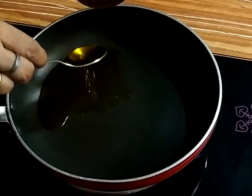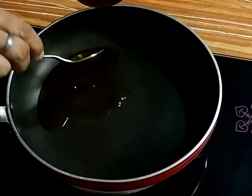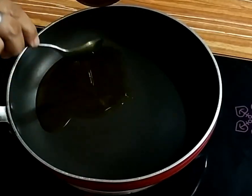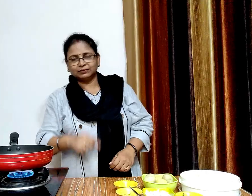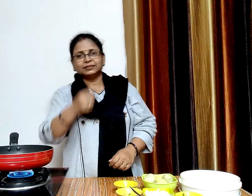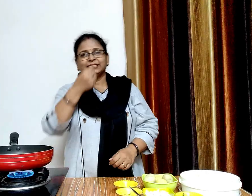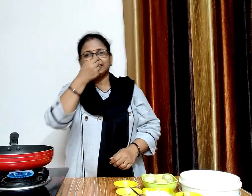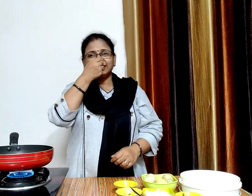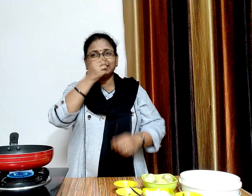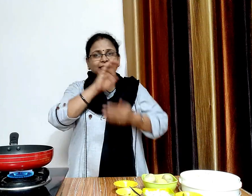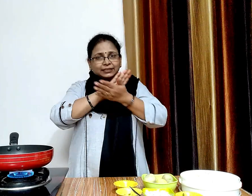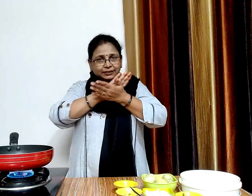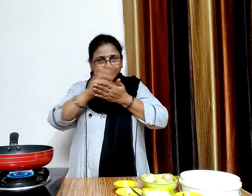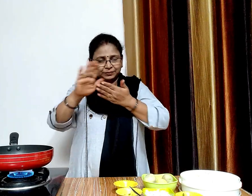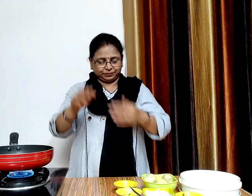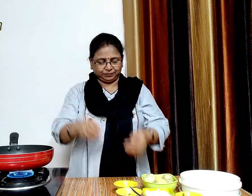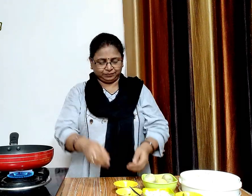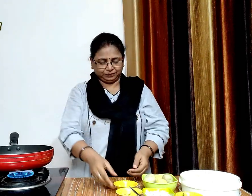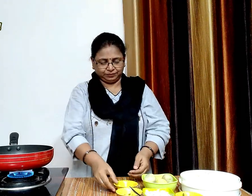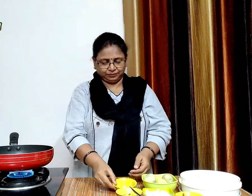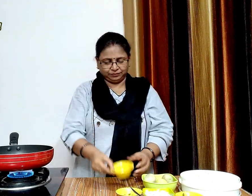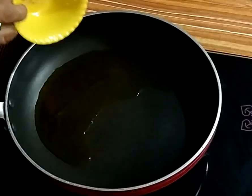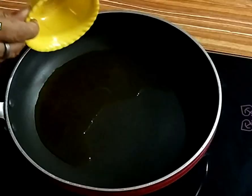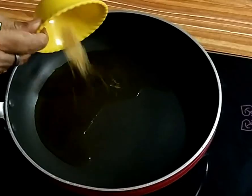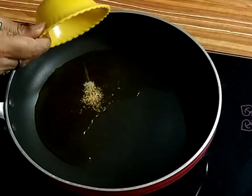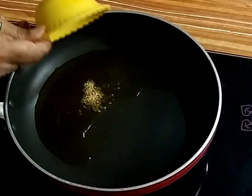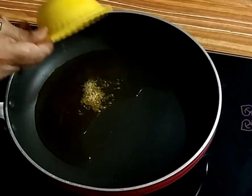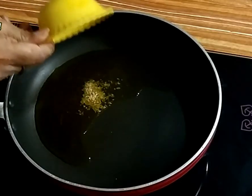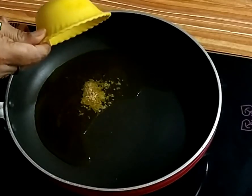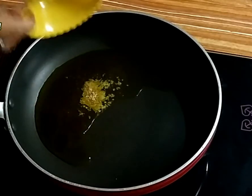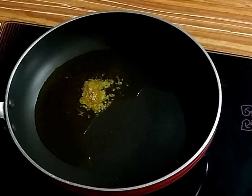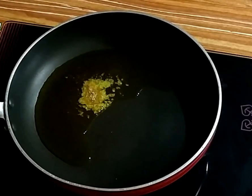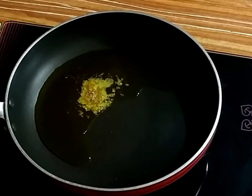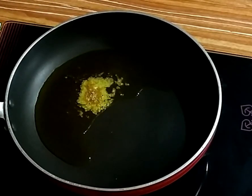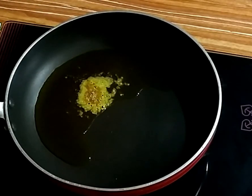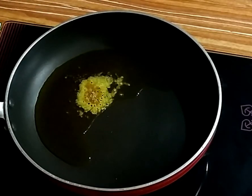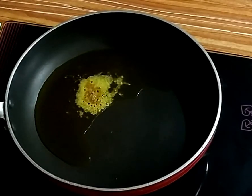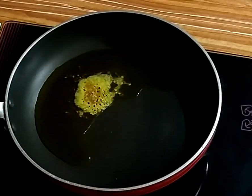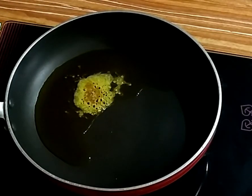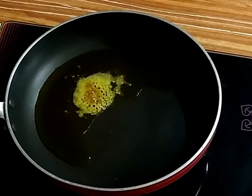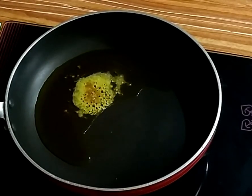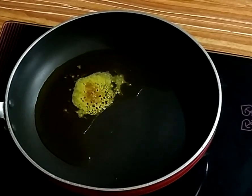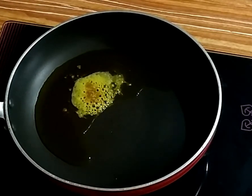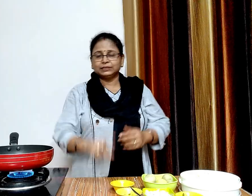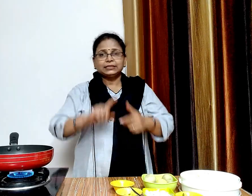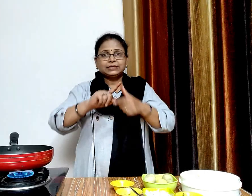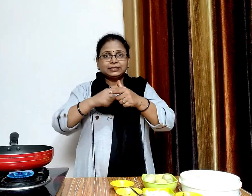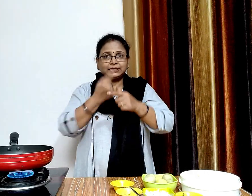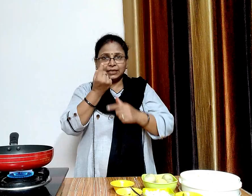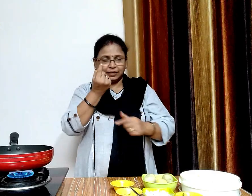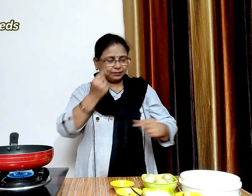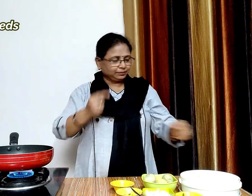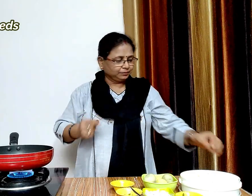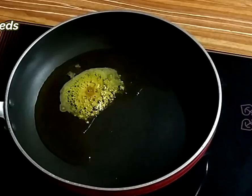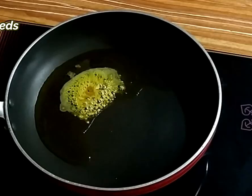अब इसमें चुटकी बर हींग एक चमच साबूच जीरा